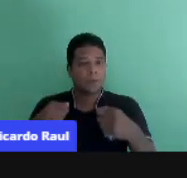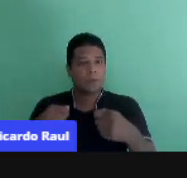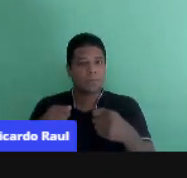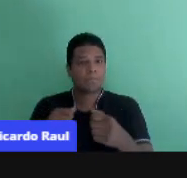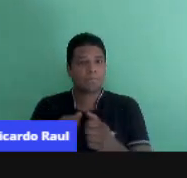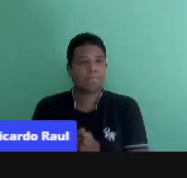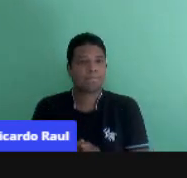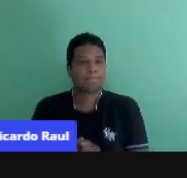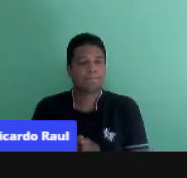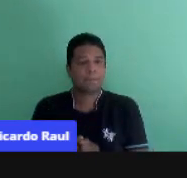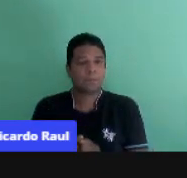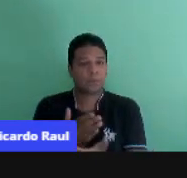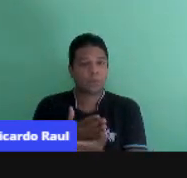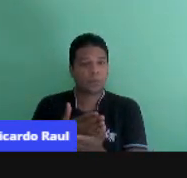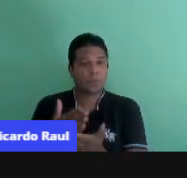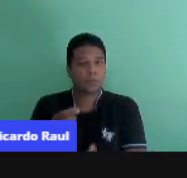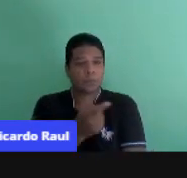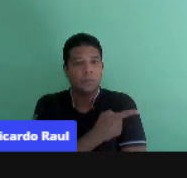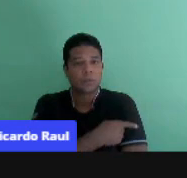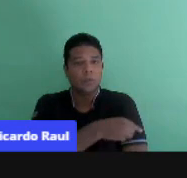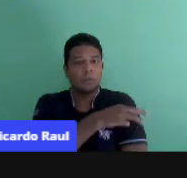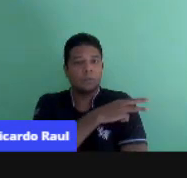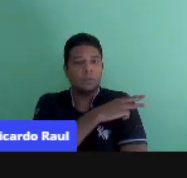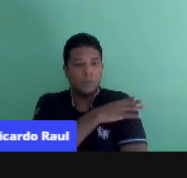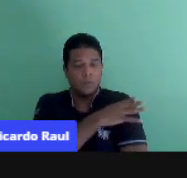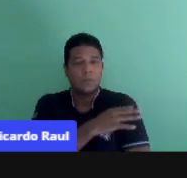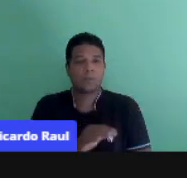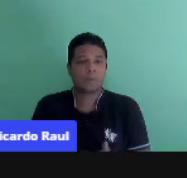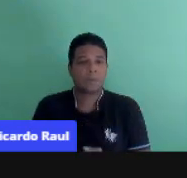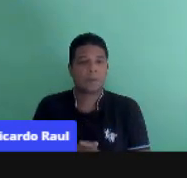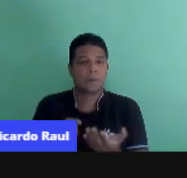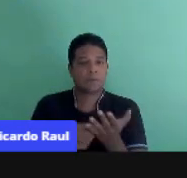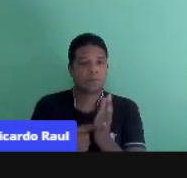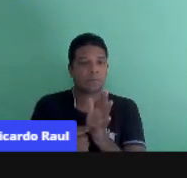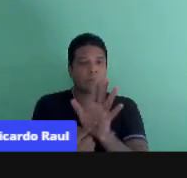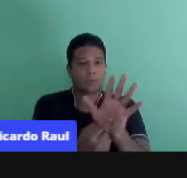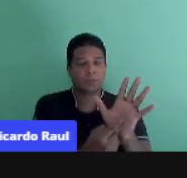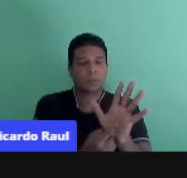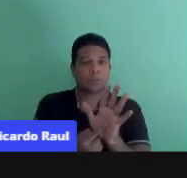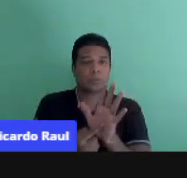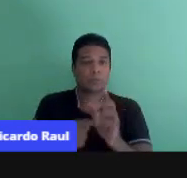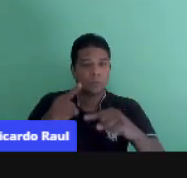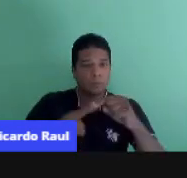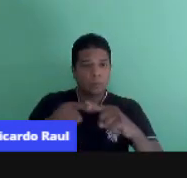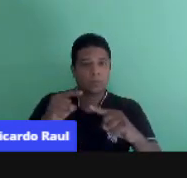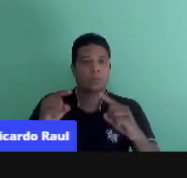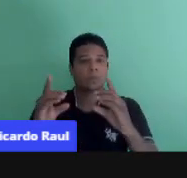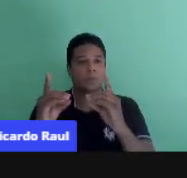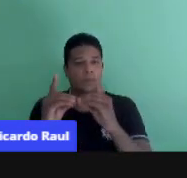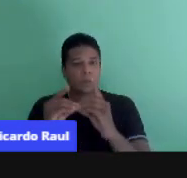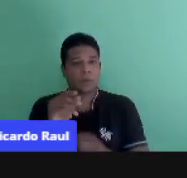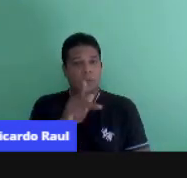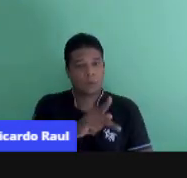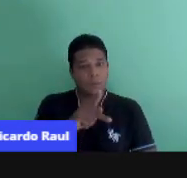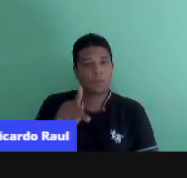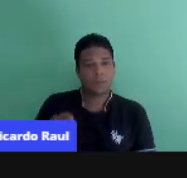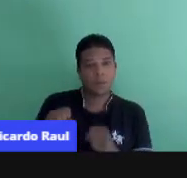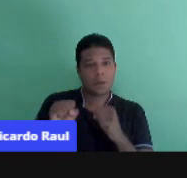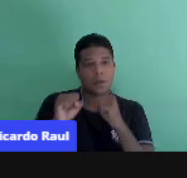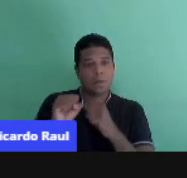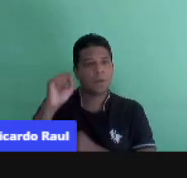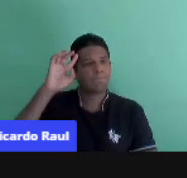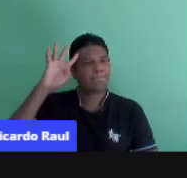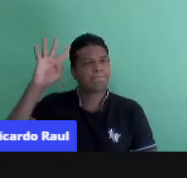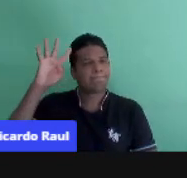consolidados os anos iniciais. E apresenta-se recursos didáticos diversos, para que professores possam